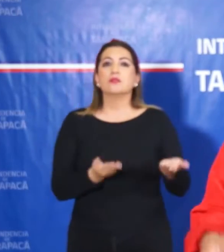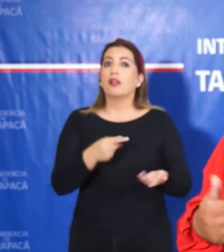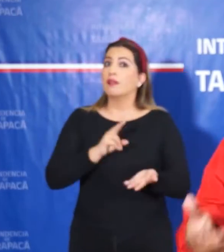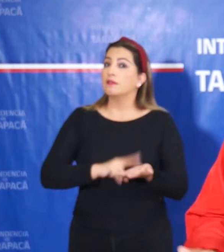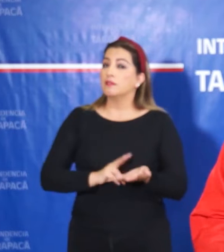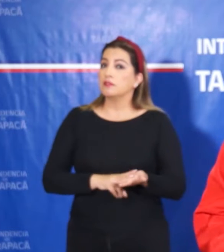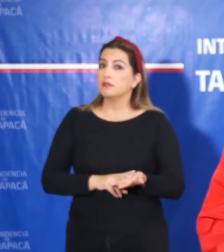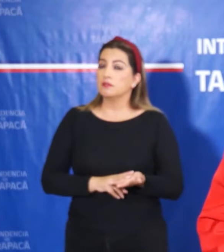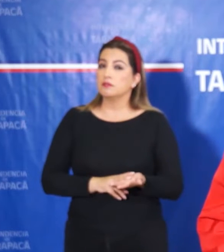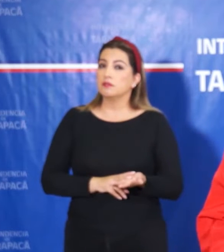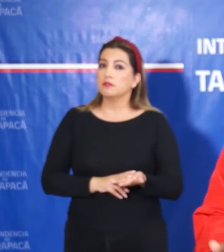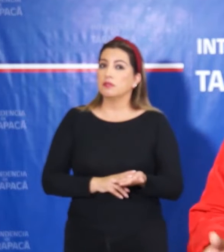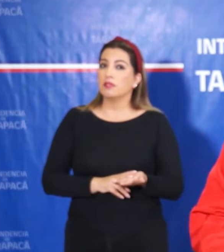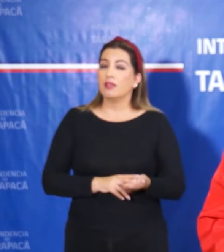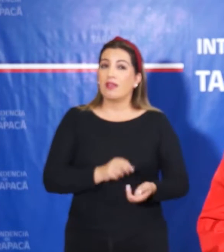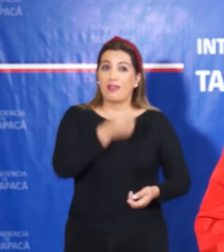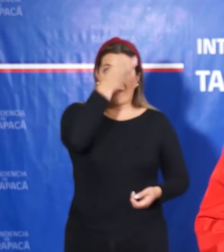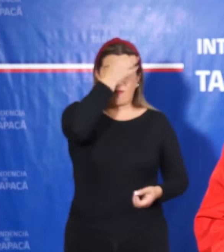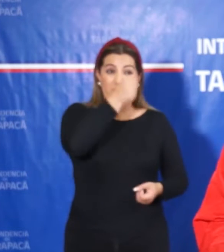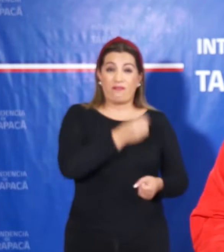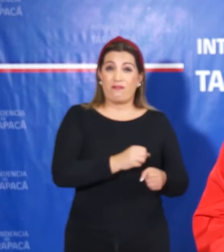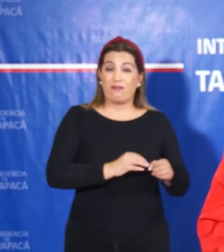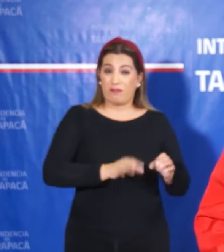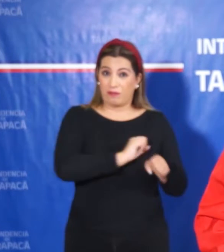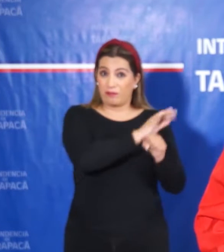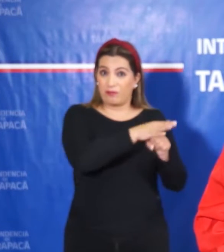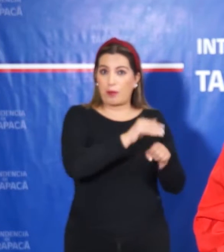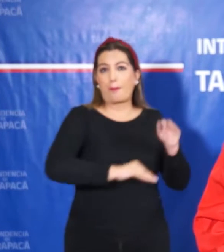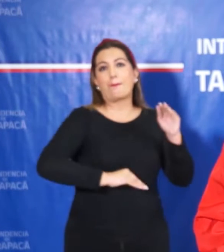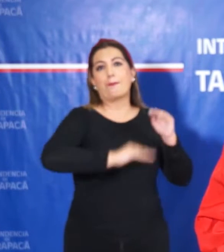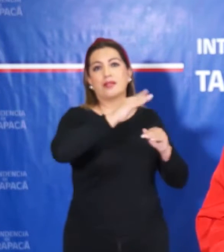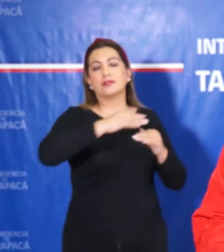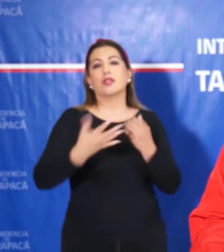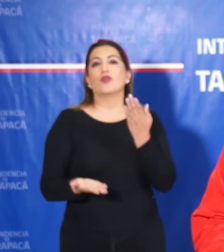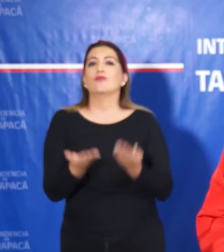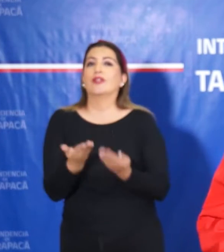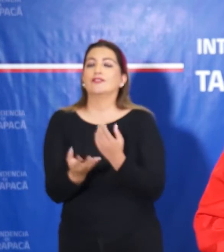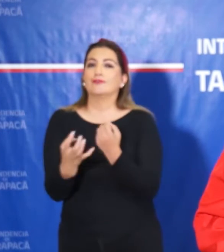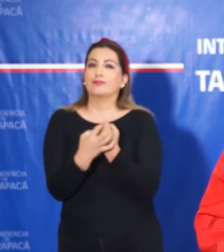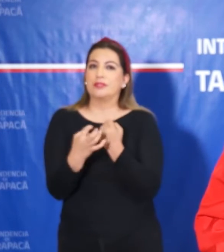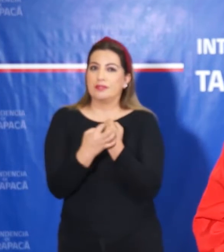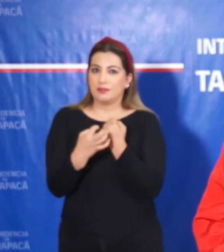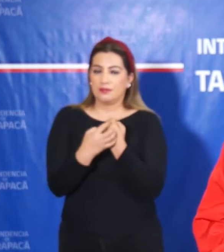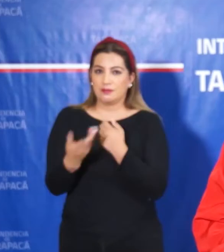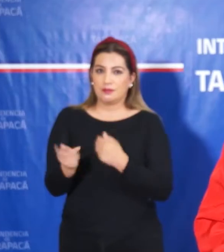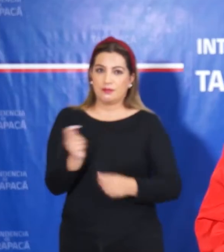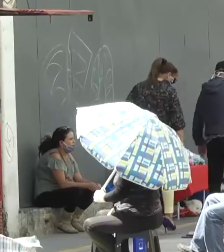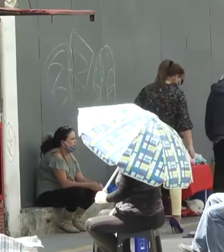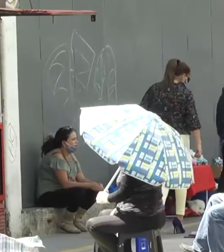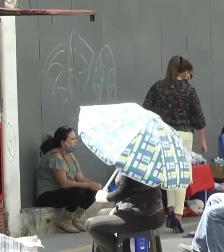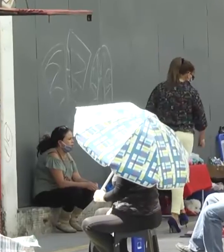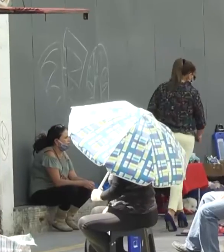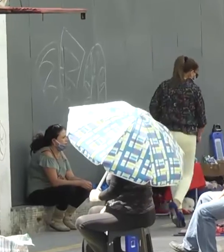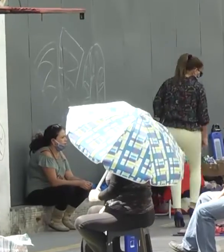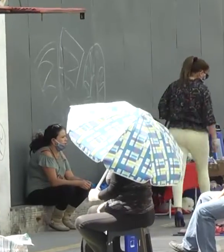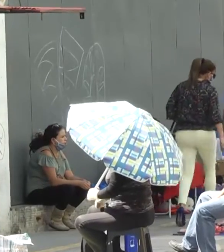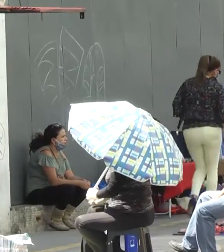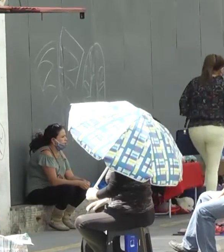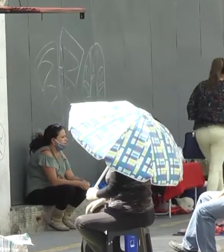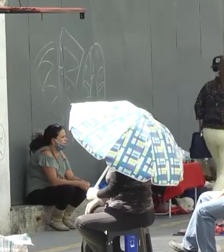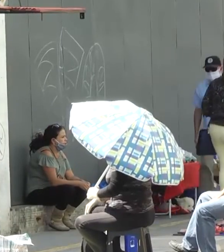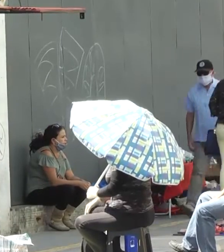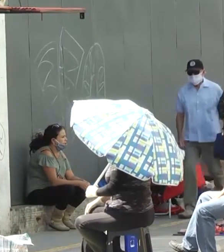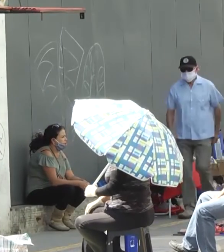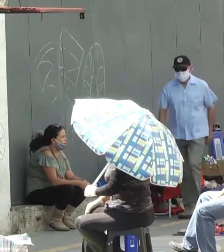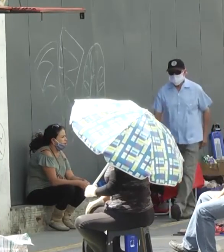las cosas que sus tasas de incidencia son bastante mayores que las de la región de Tarapacá, así también como el número de fallecidos. Finalmente, se